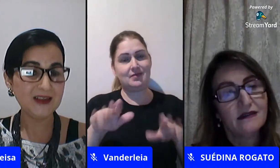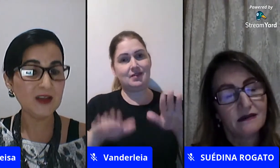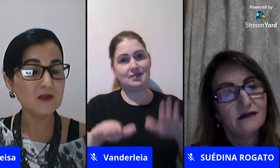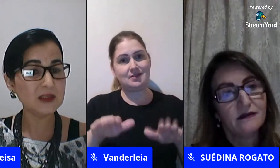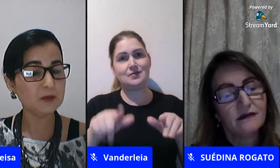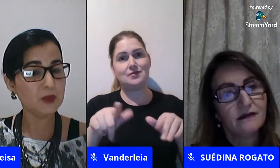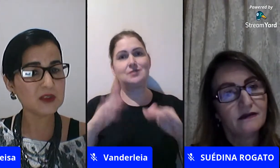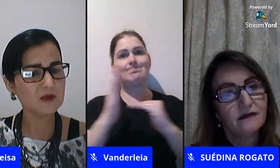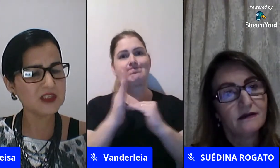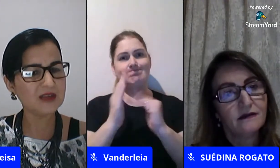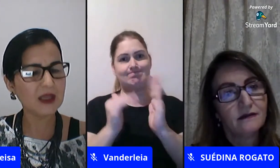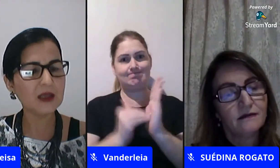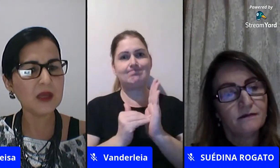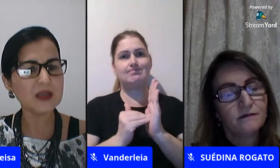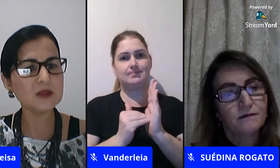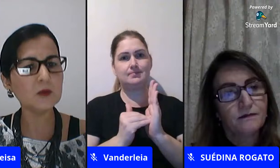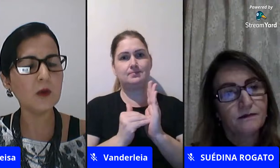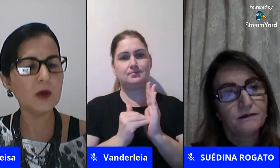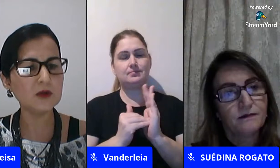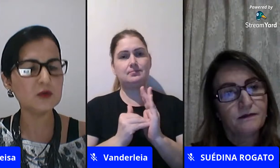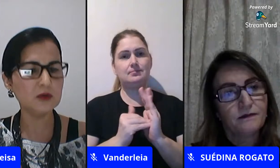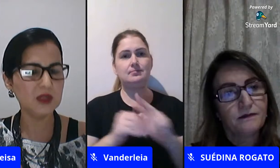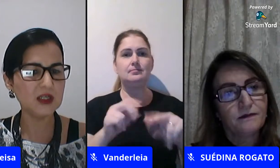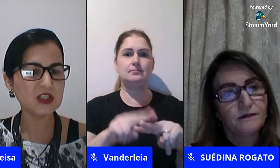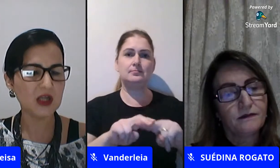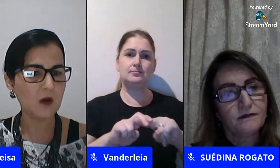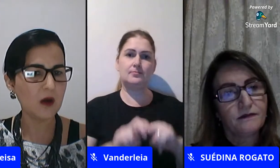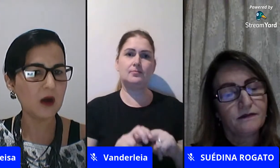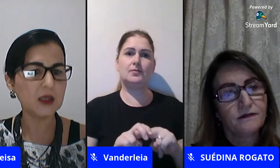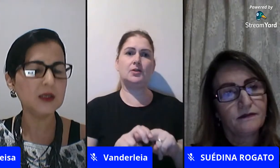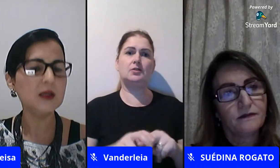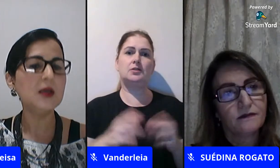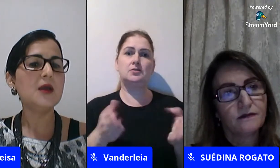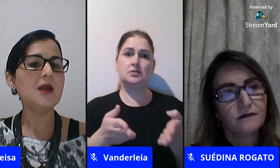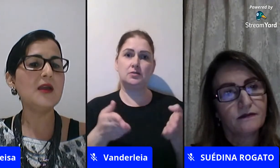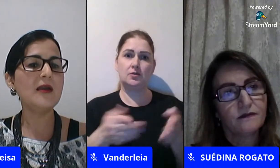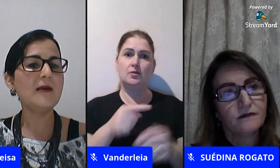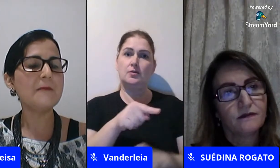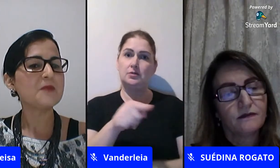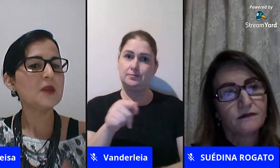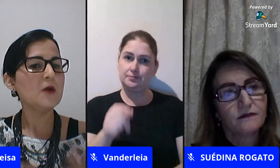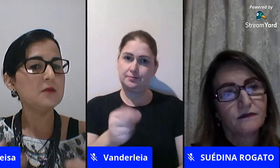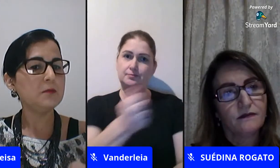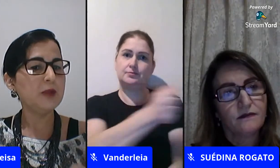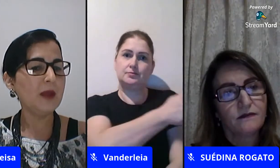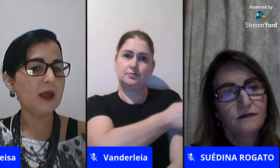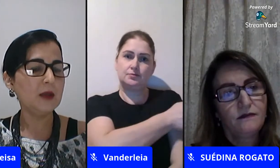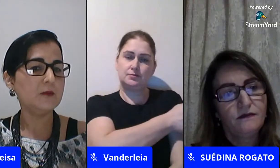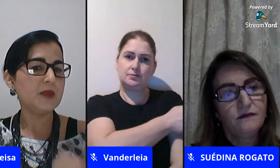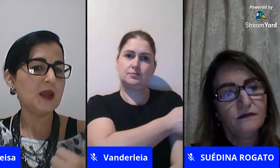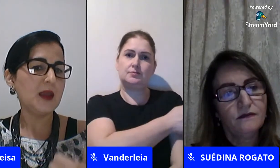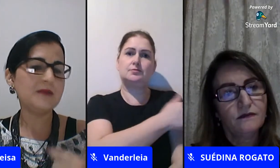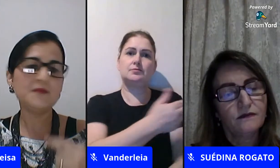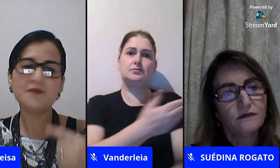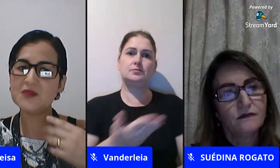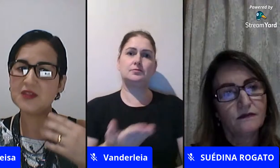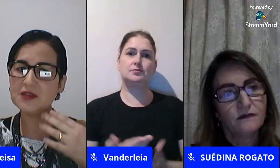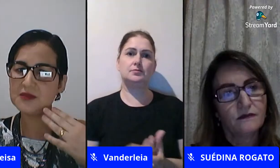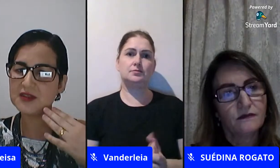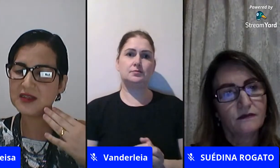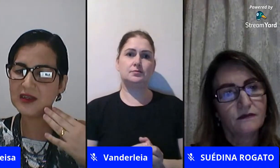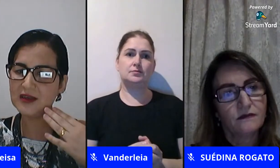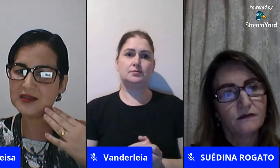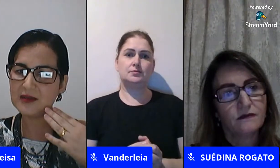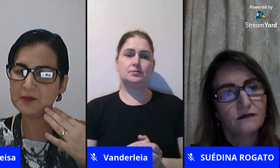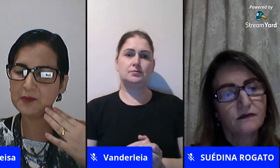então você por isso que você tem mesmo enquanto estudante agora é primeiro é